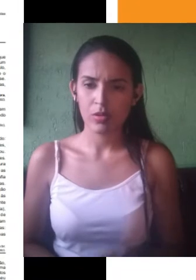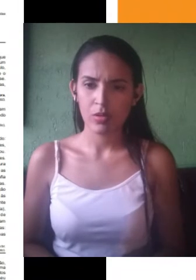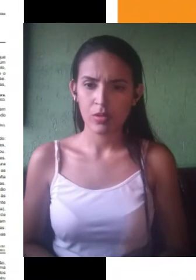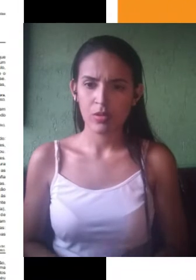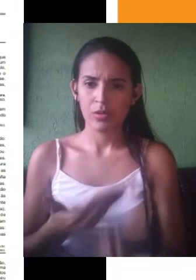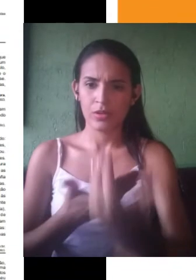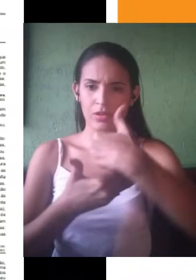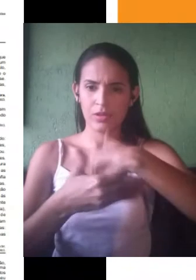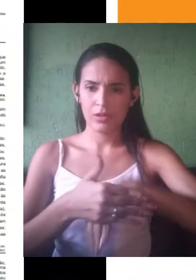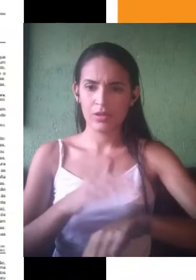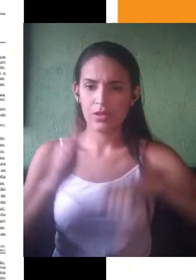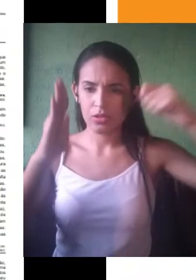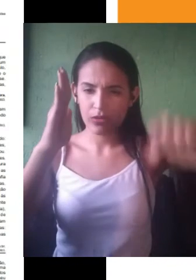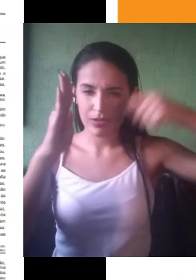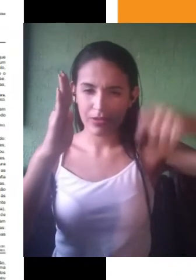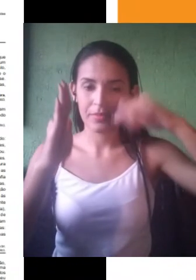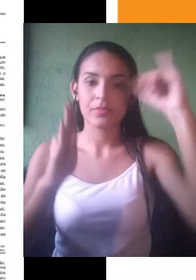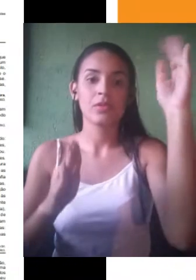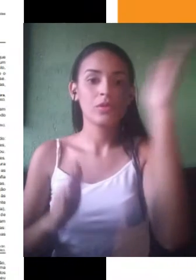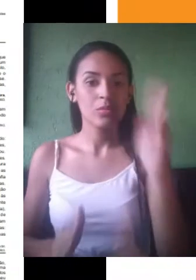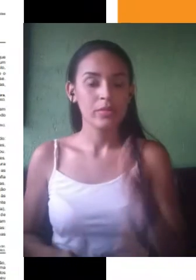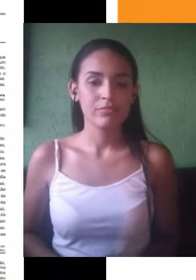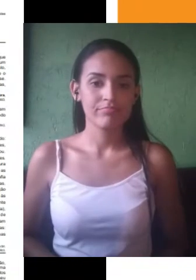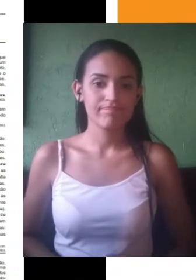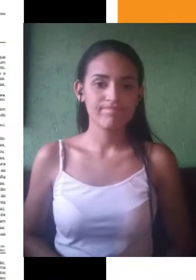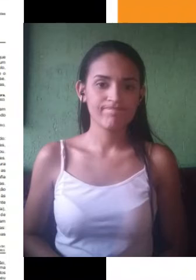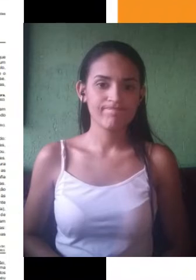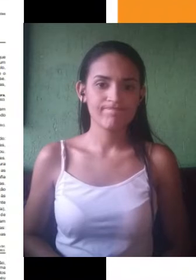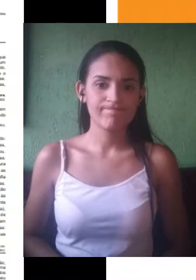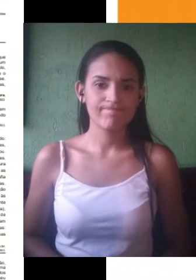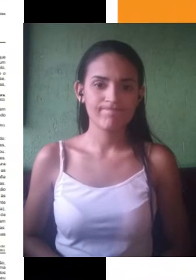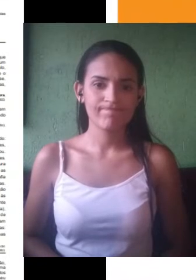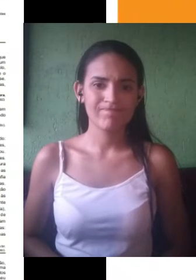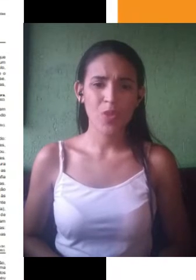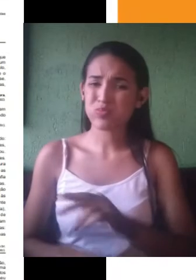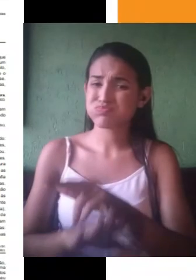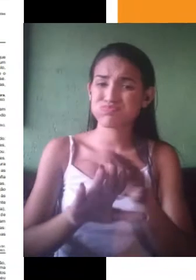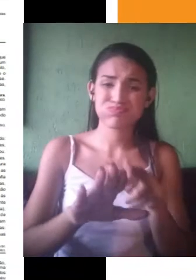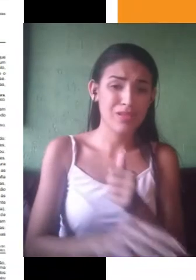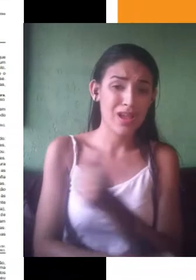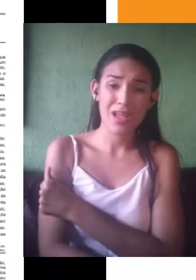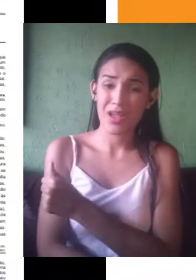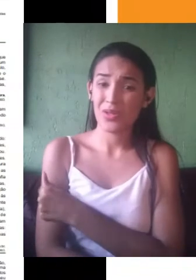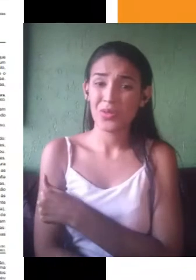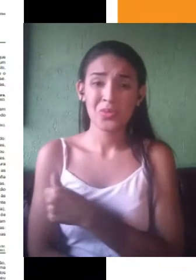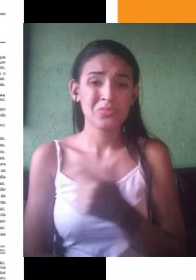como abordar o tema, sobre o que falar. Alguns com um pouco de insegurança sobre o que significa